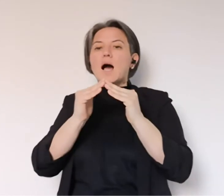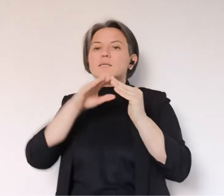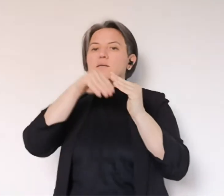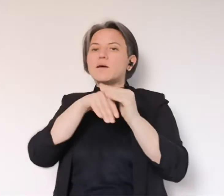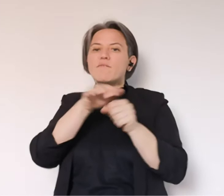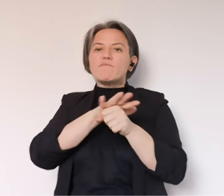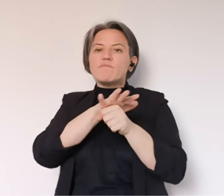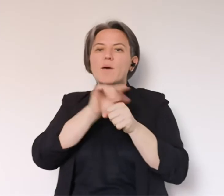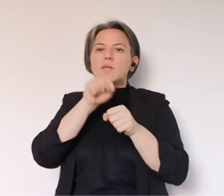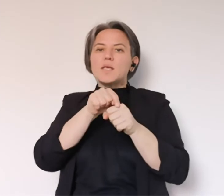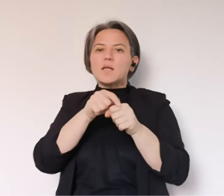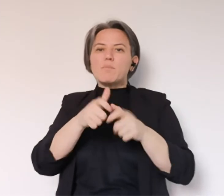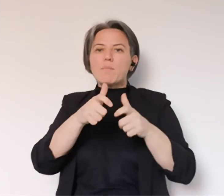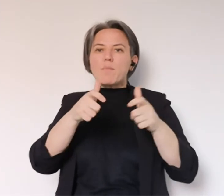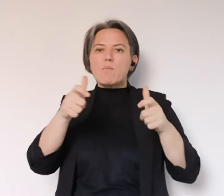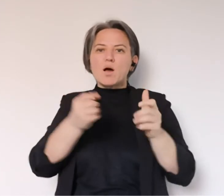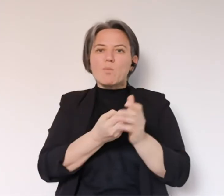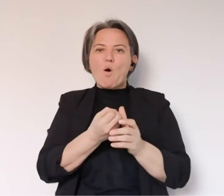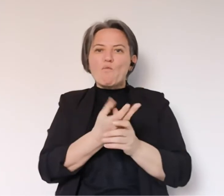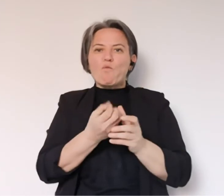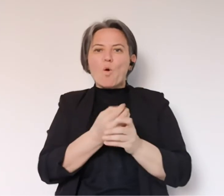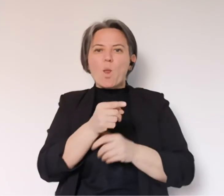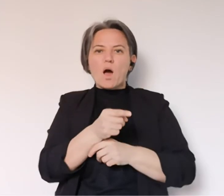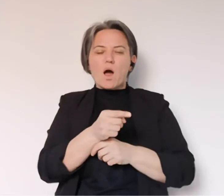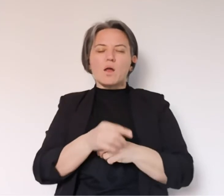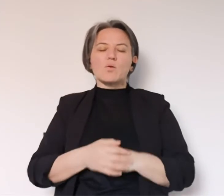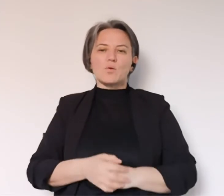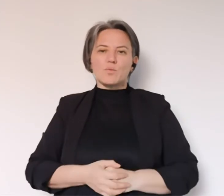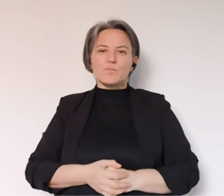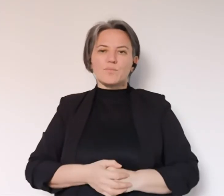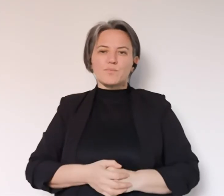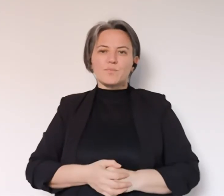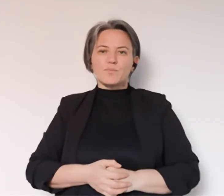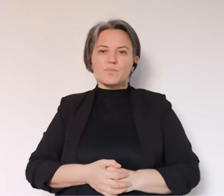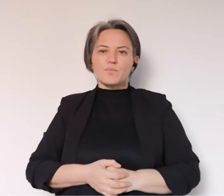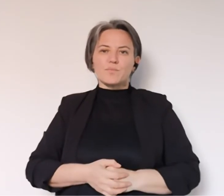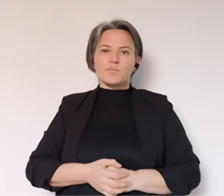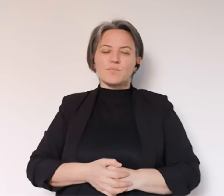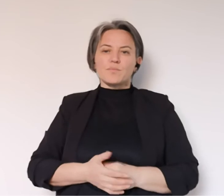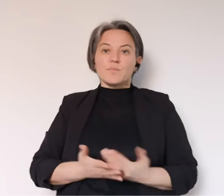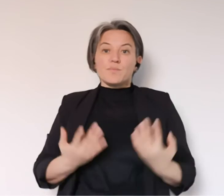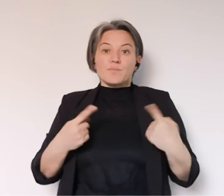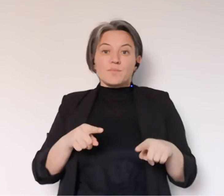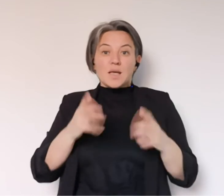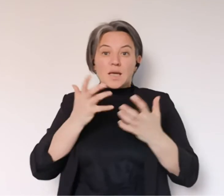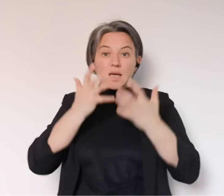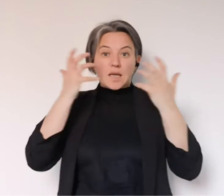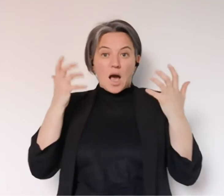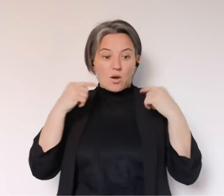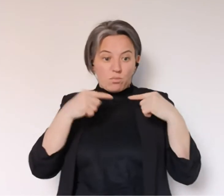domiciliare dove ovviamente la situazione domiciliare può essere elemento di creazione di un focolaio